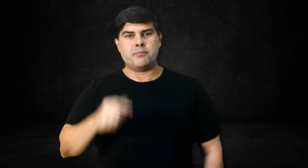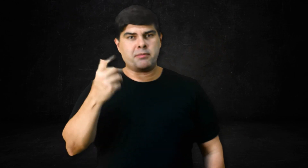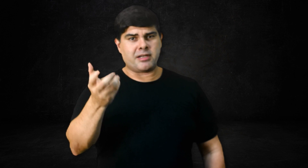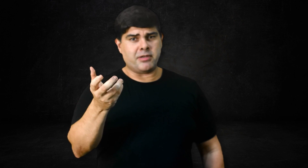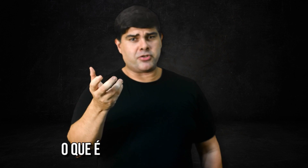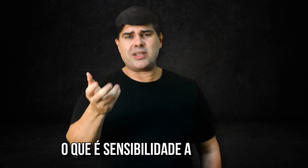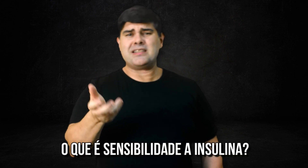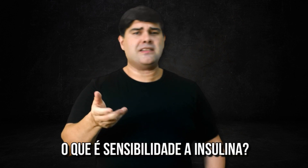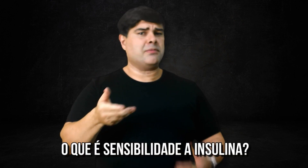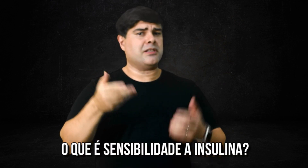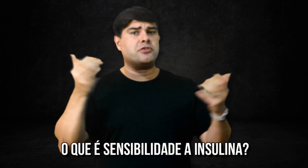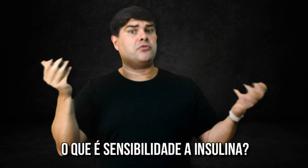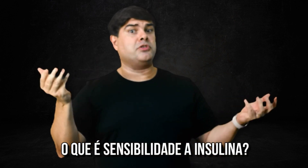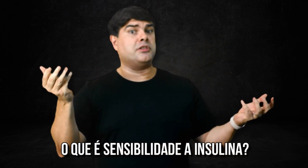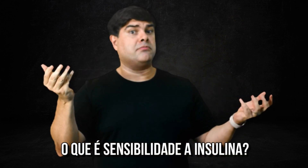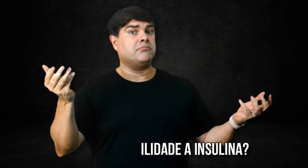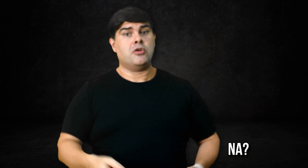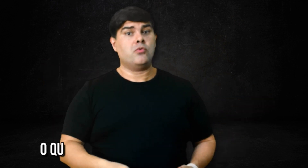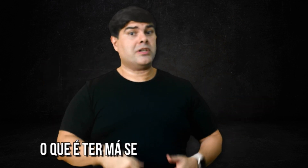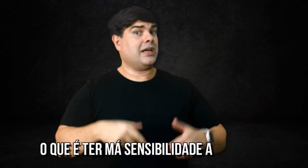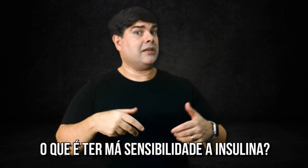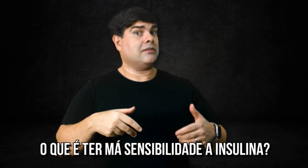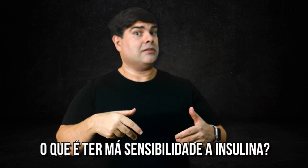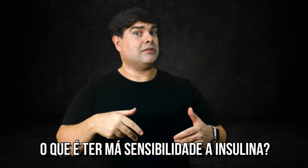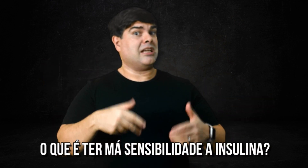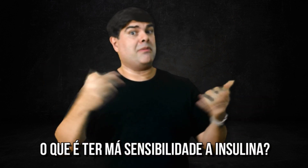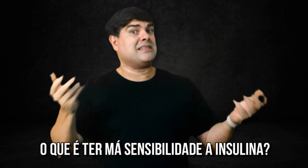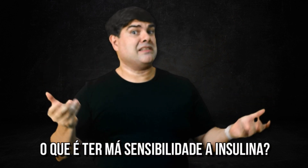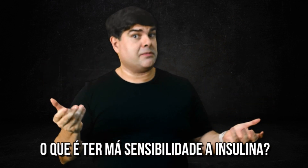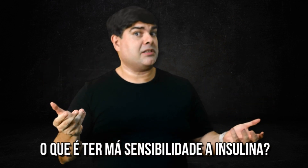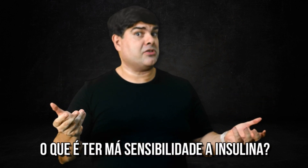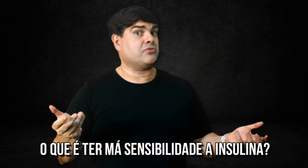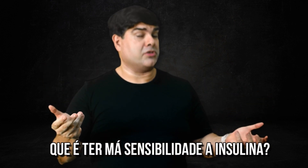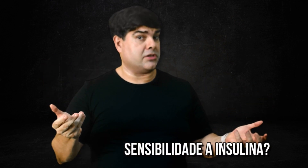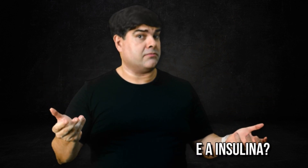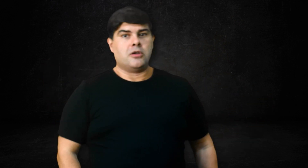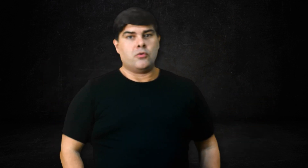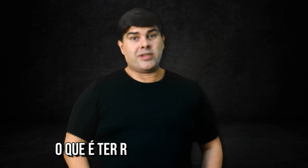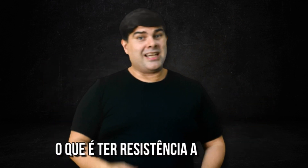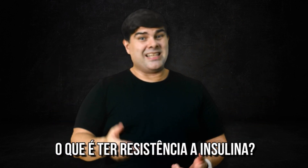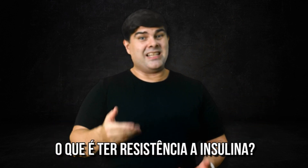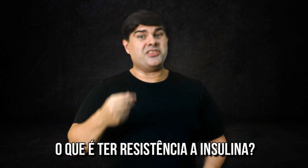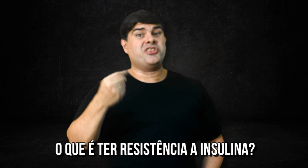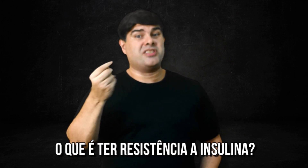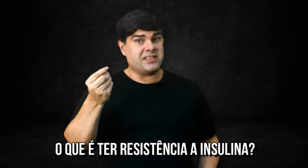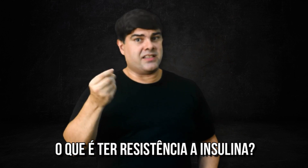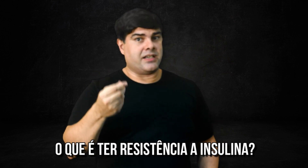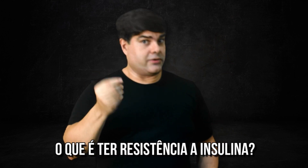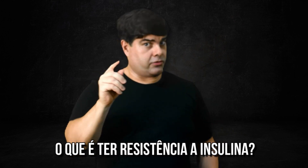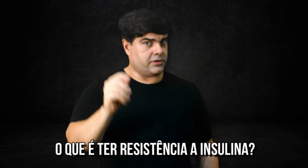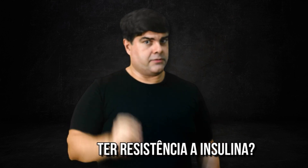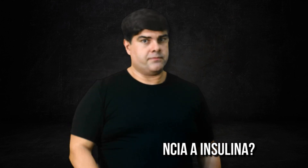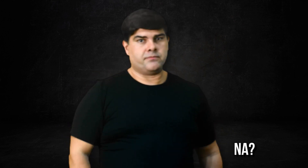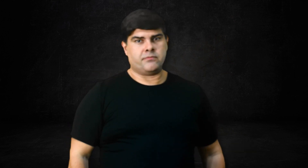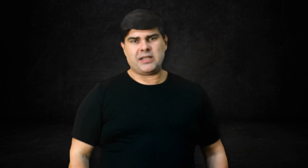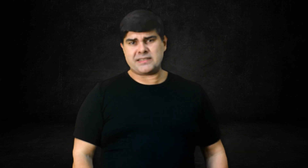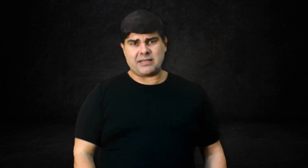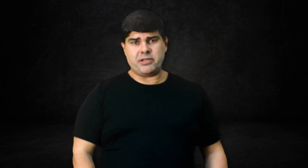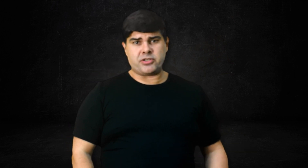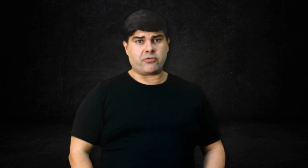Primeiramente, o que é sensibilidade à insulina? O que é ter má sensibilidade à insulina? O que é ter resistência à insulina? Basicamente, é